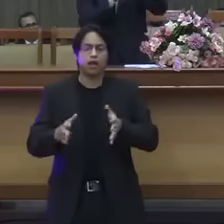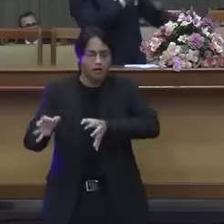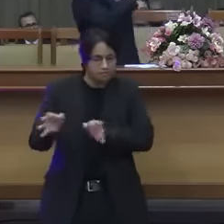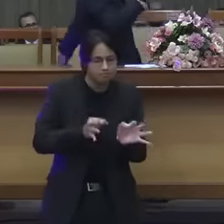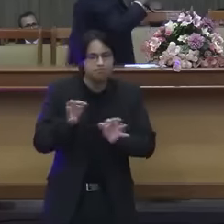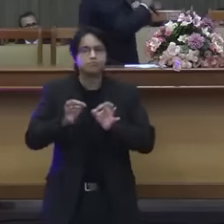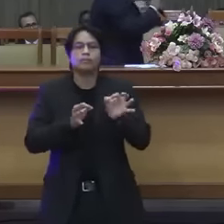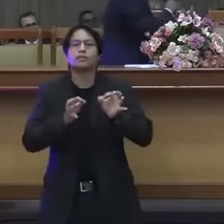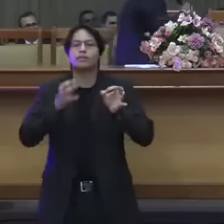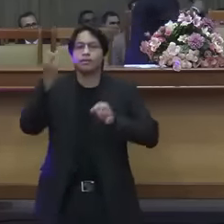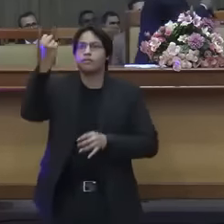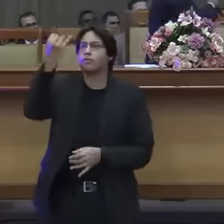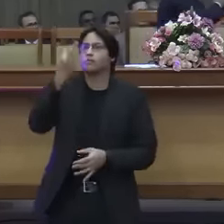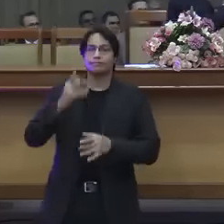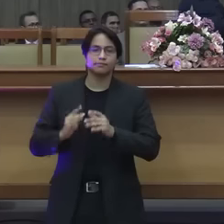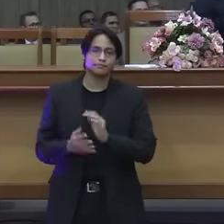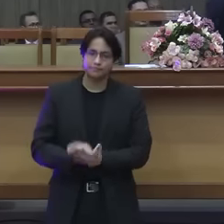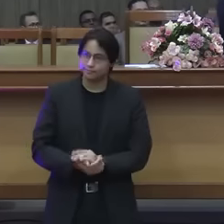farinha de pumba